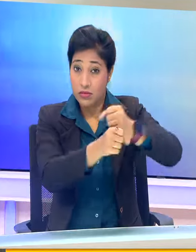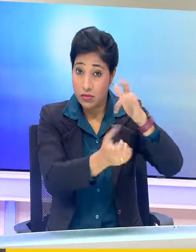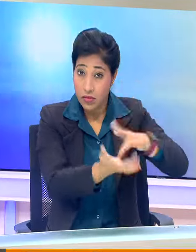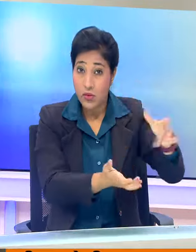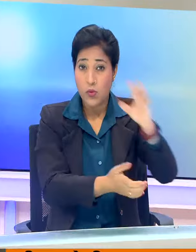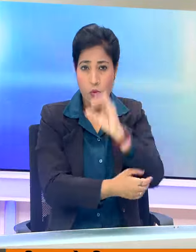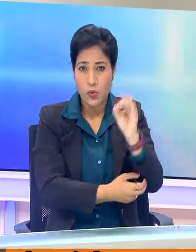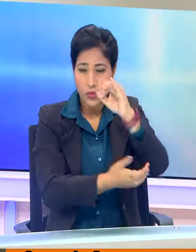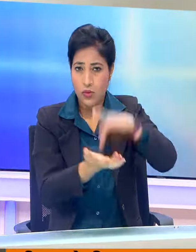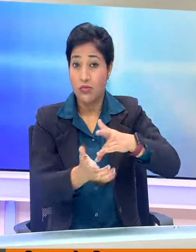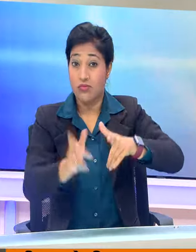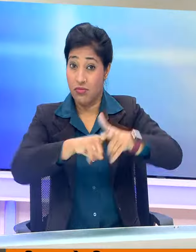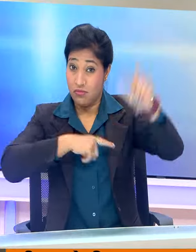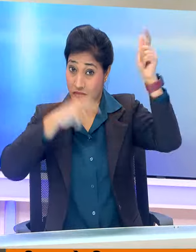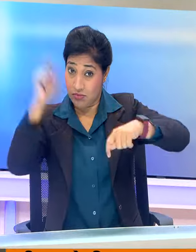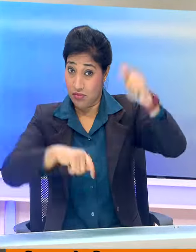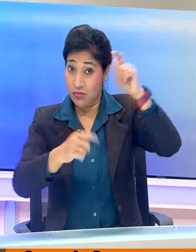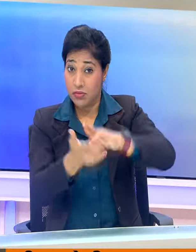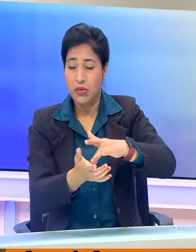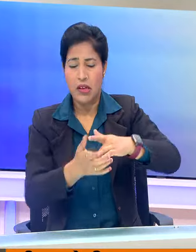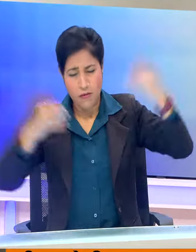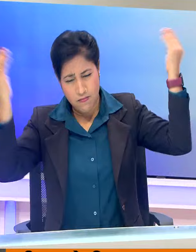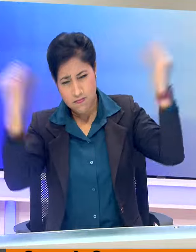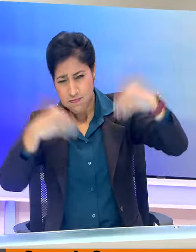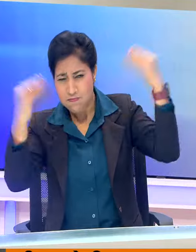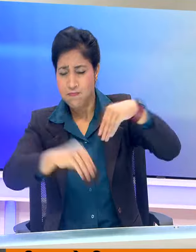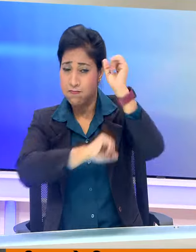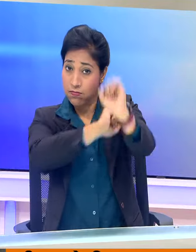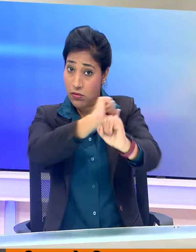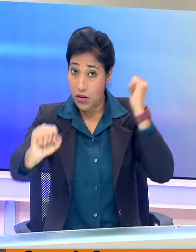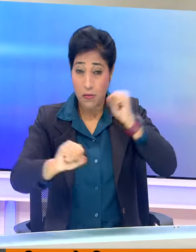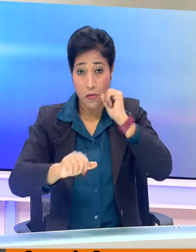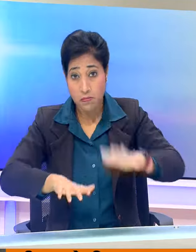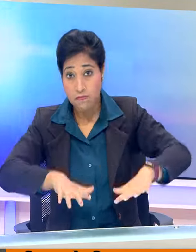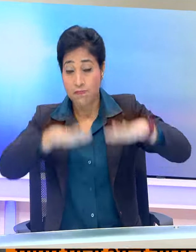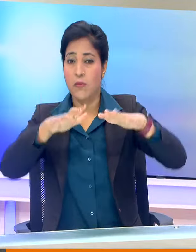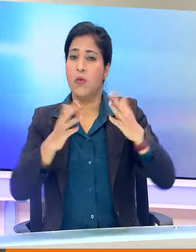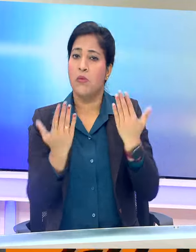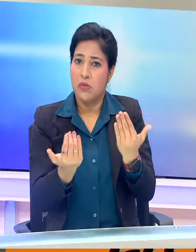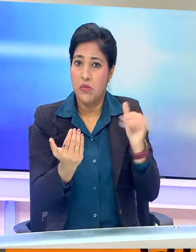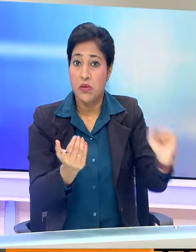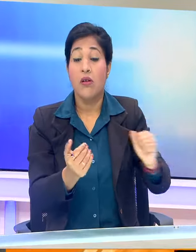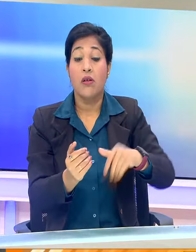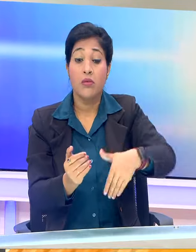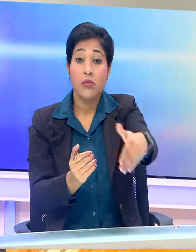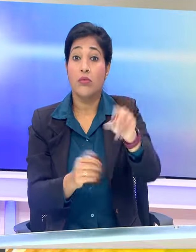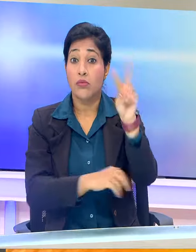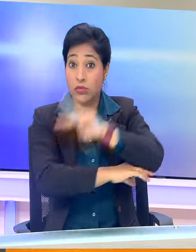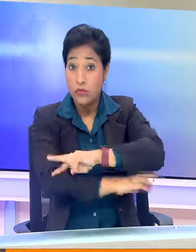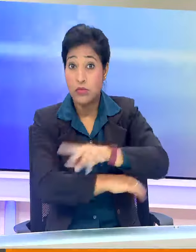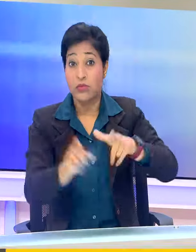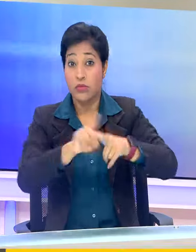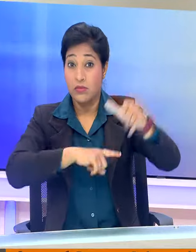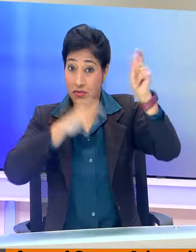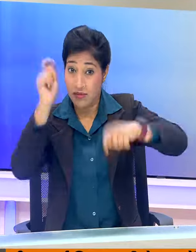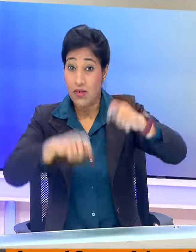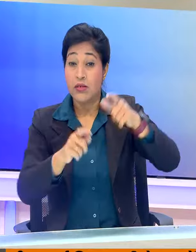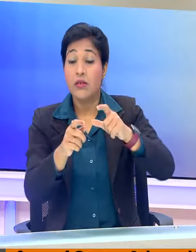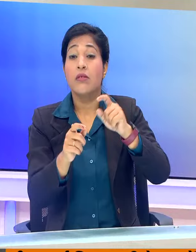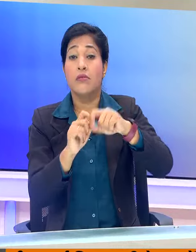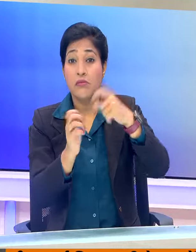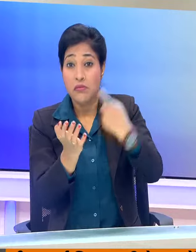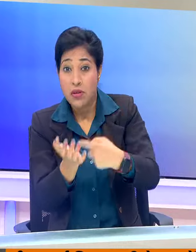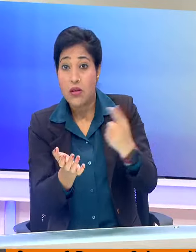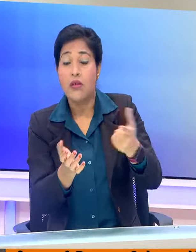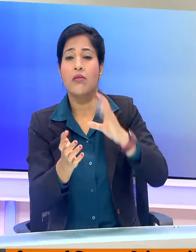और जारखन में तेज बारिश और बारिश के खत्रे की संभाफना व्यक्त की है अगले दो दिनों तक चत्यसगर, पिहार और पूर्वे मध्र प्रदेश